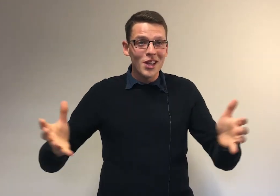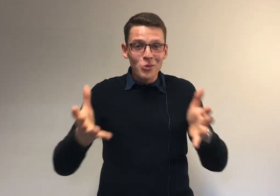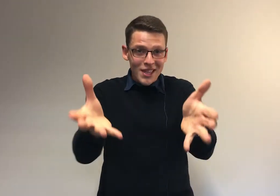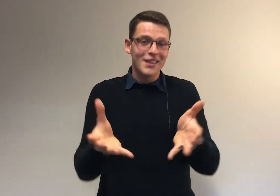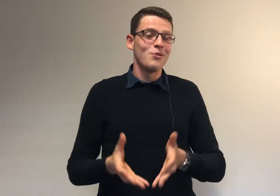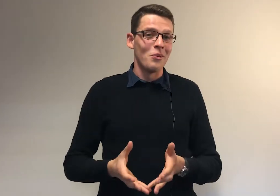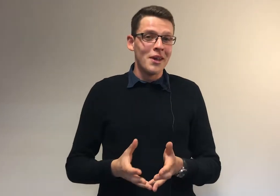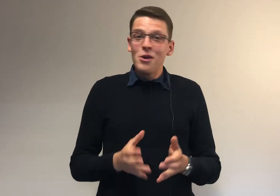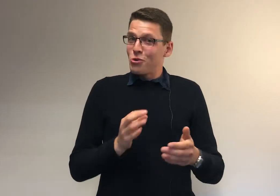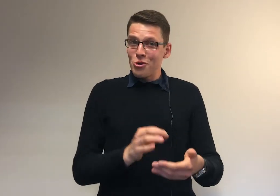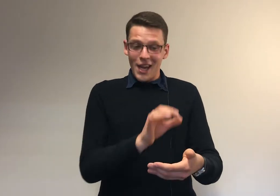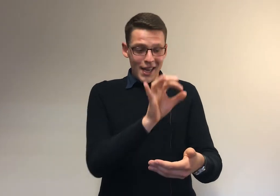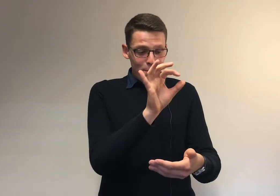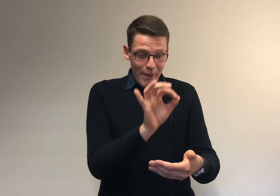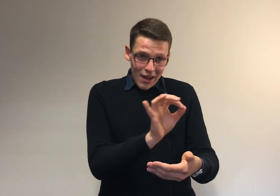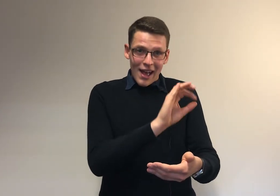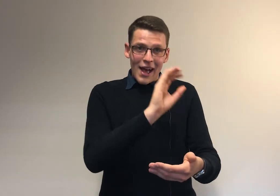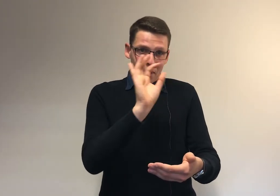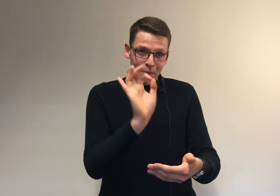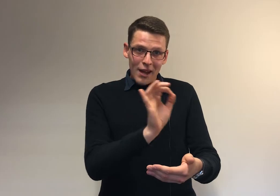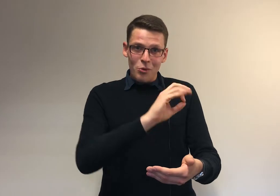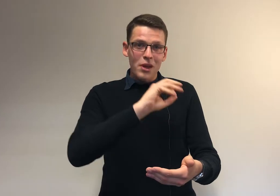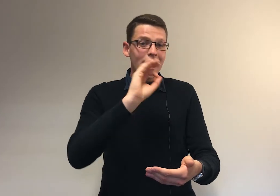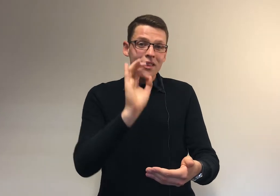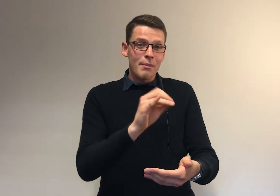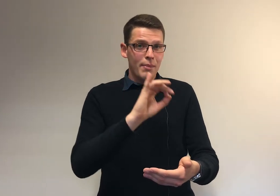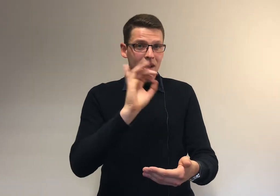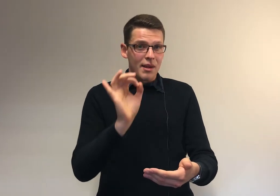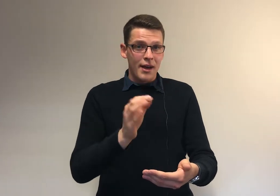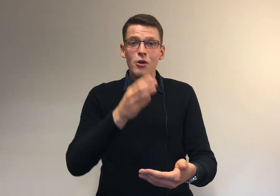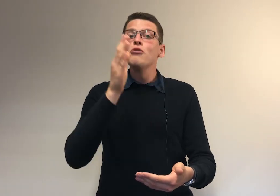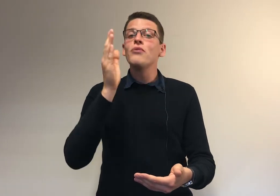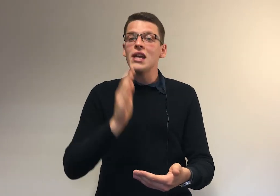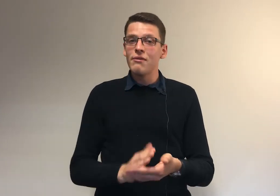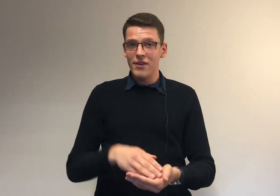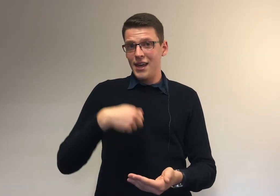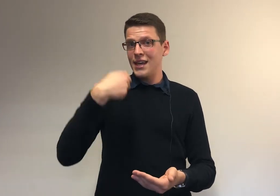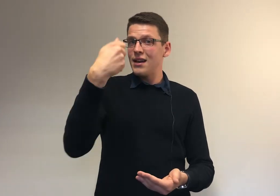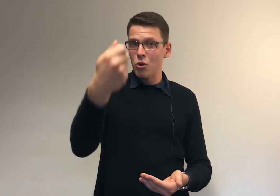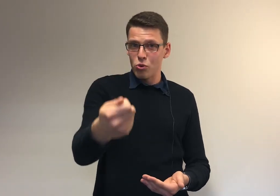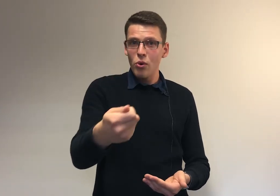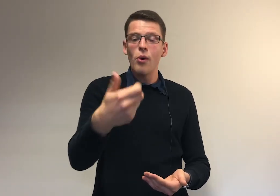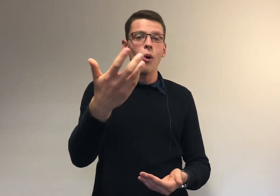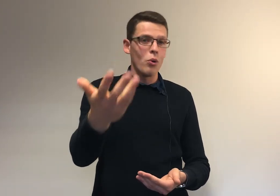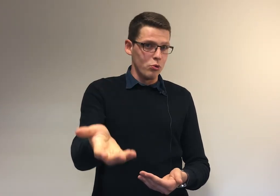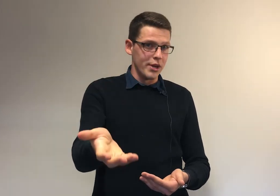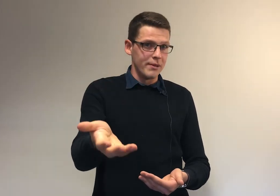toute ta session. Donc, te dirais, perles après perles, donc examen après examen, une fois qu'il est fait et qu'il est rendu, on l'oublie.